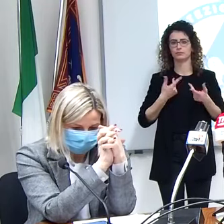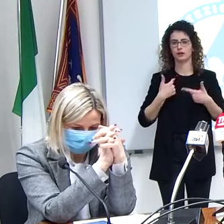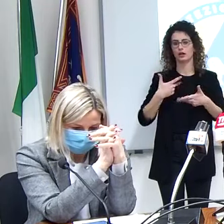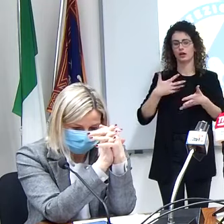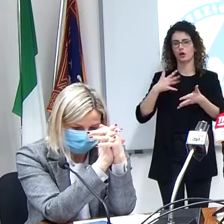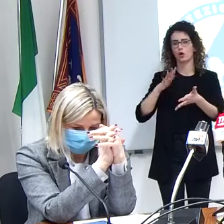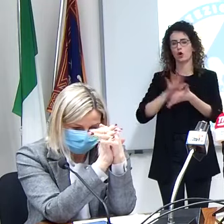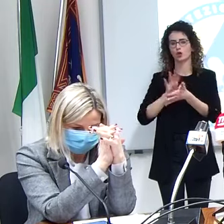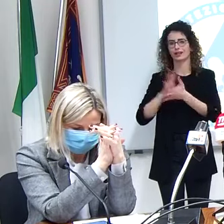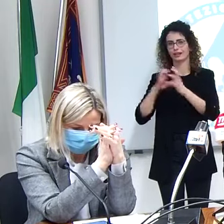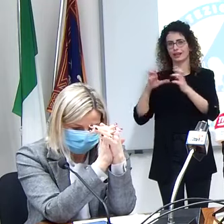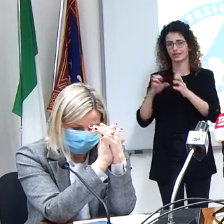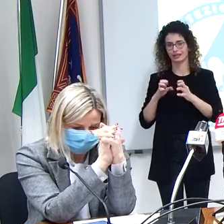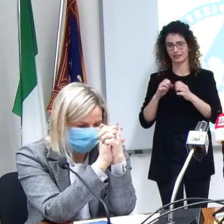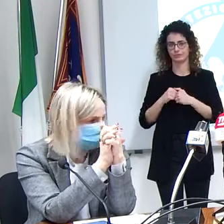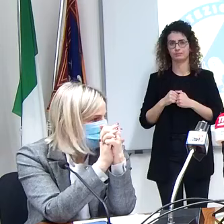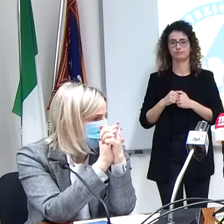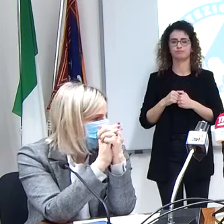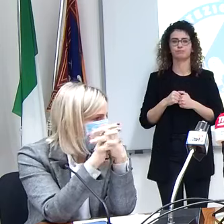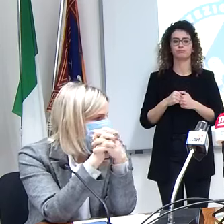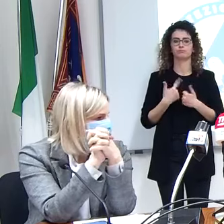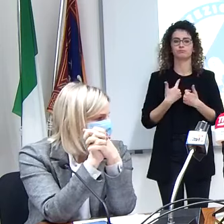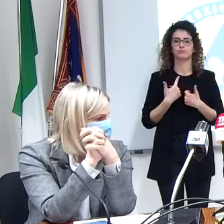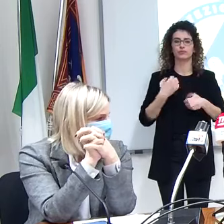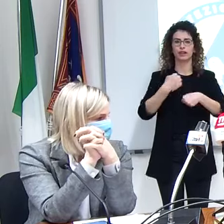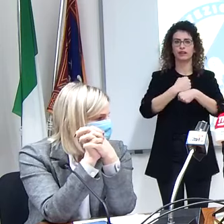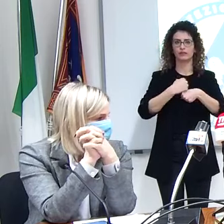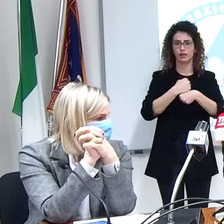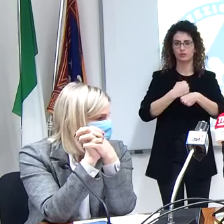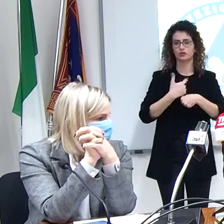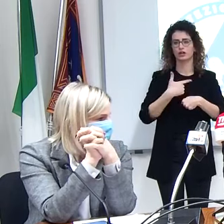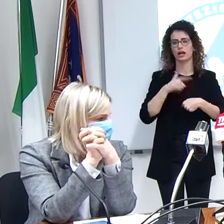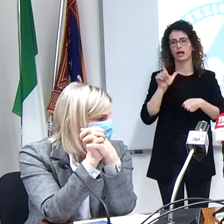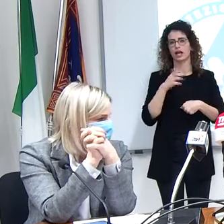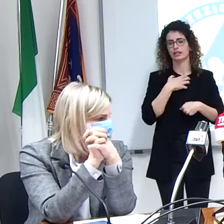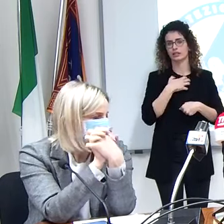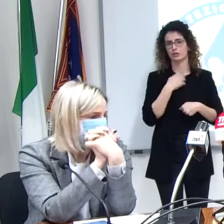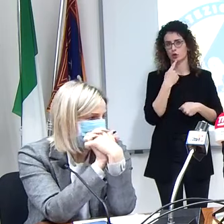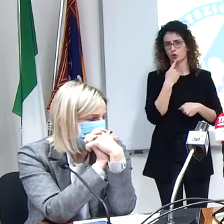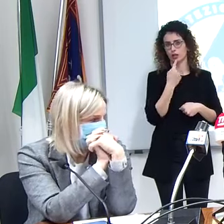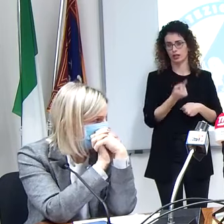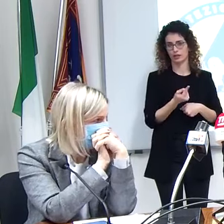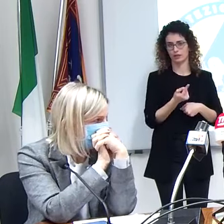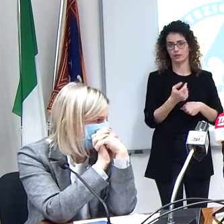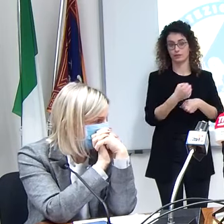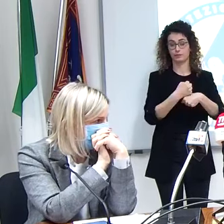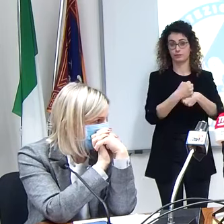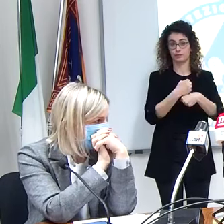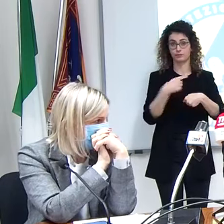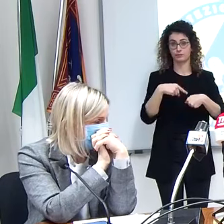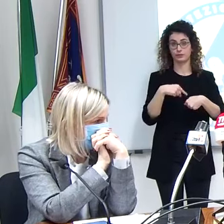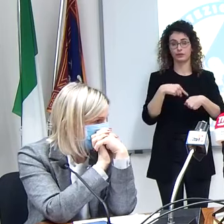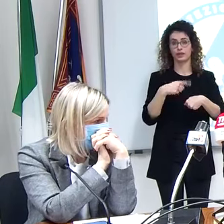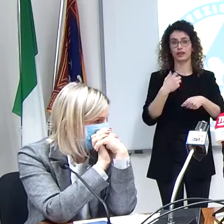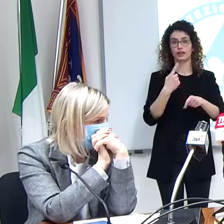aziende sono farmaci che come anticipava l'assessore dovranno essere somministrati in una fase